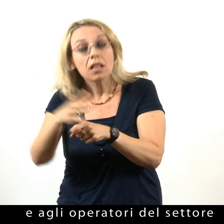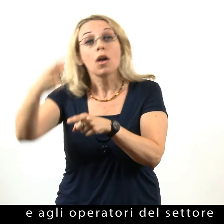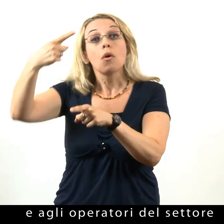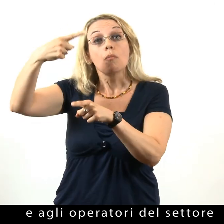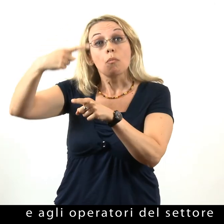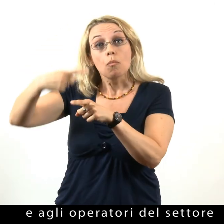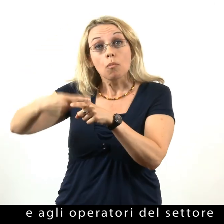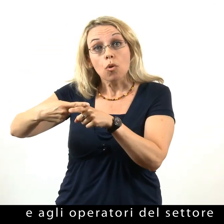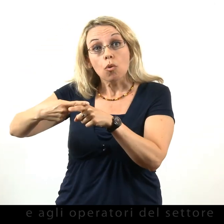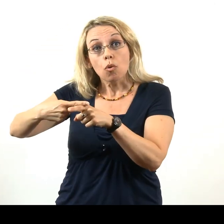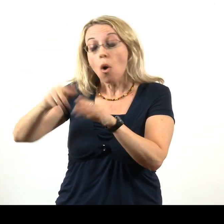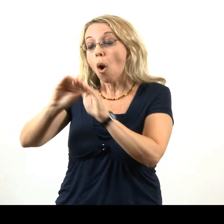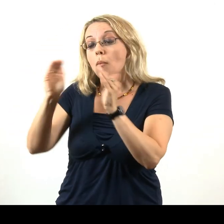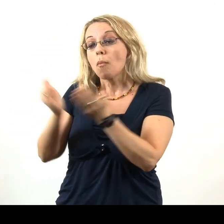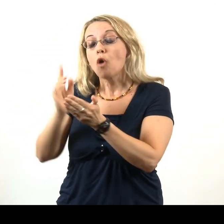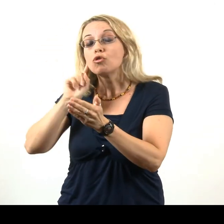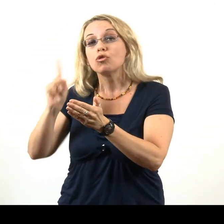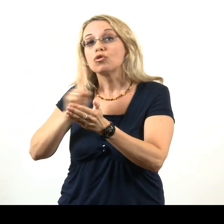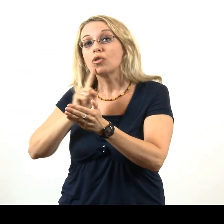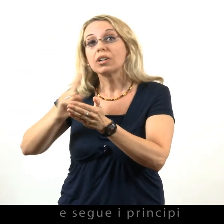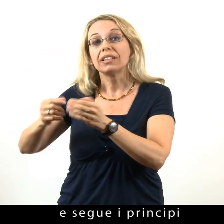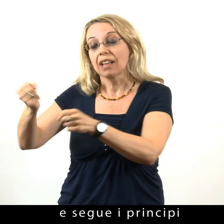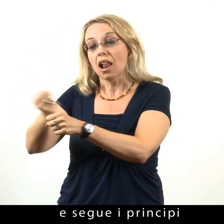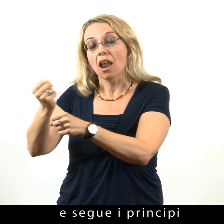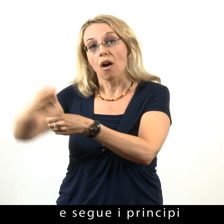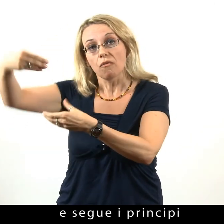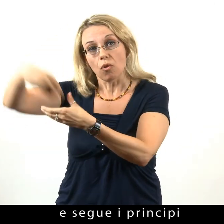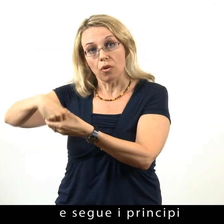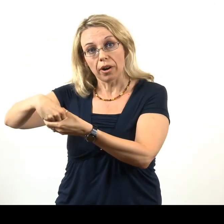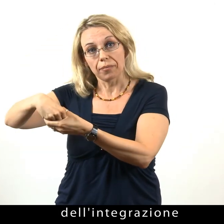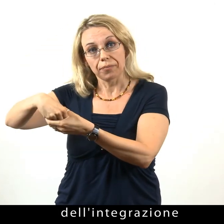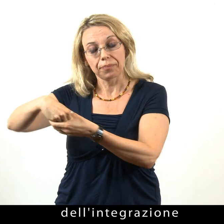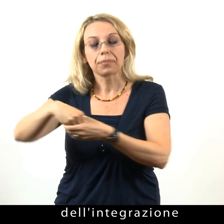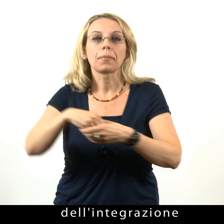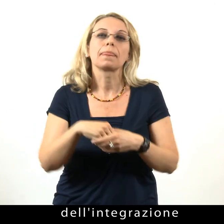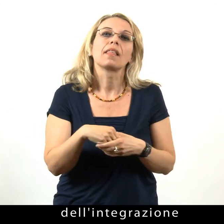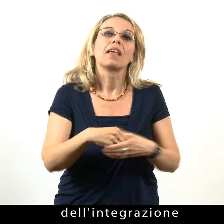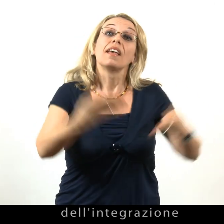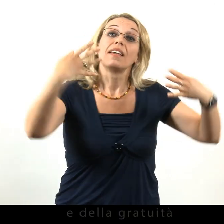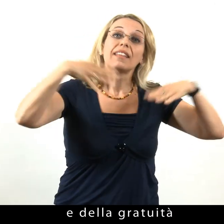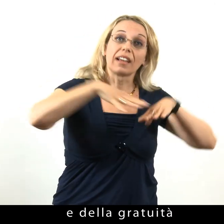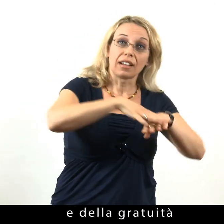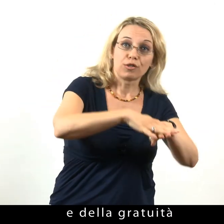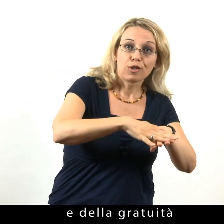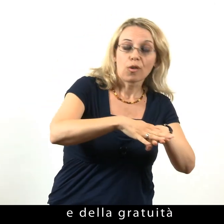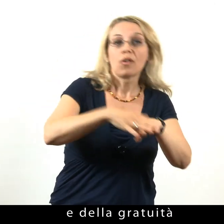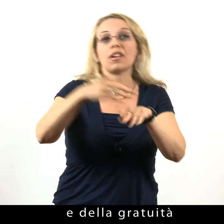del settore e segue i principi dell'integrazione e della gratuità.